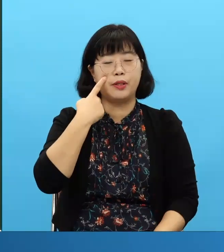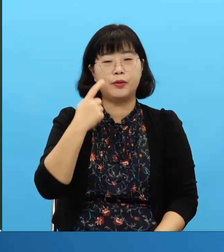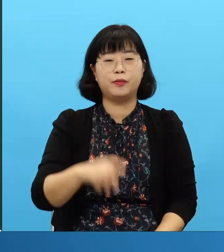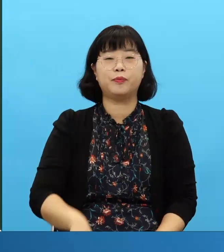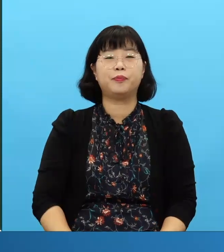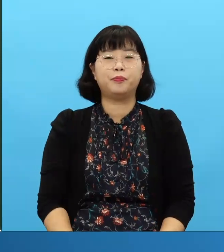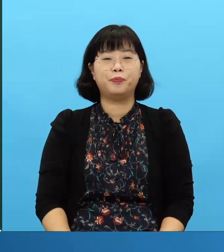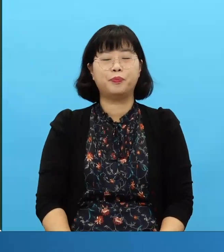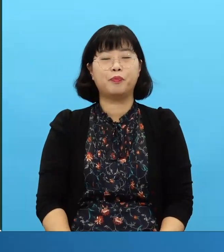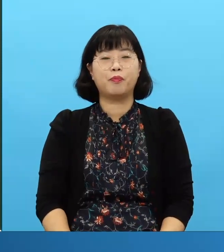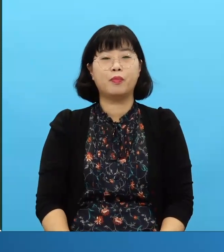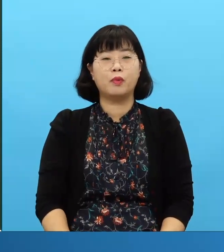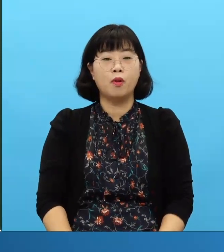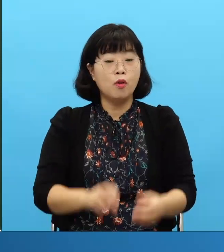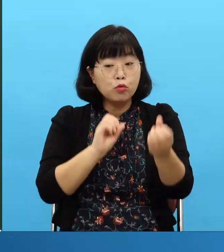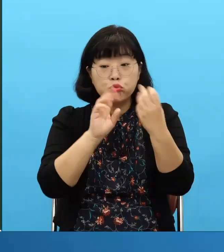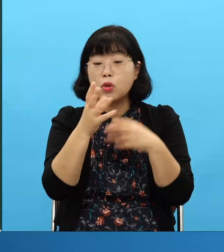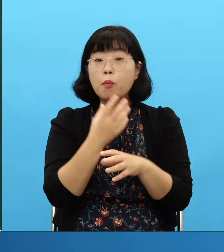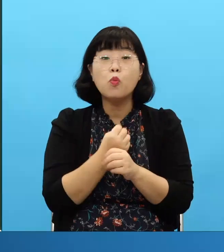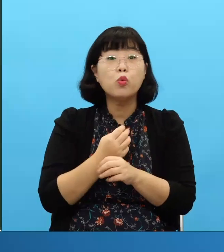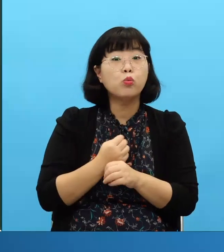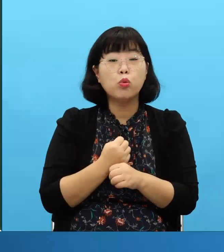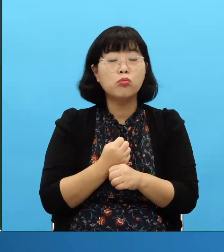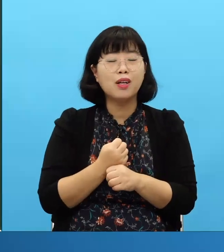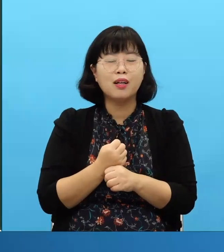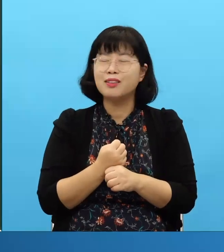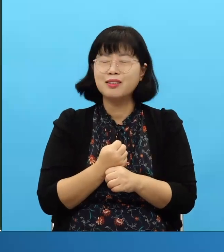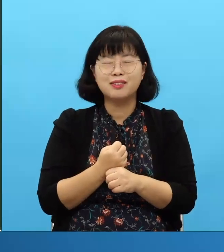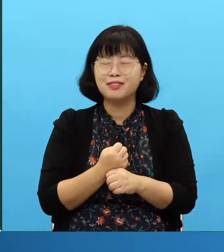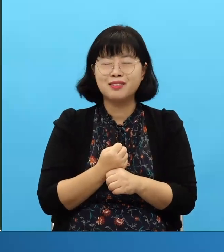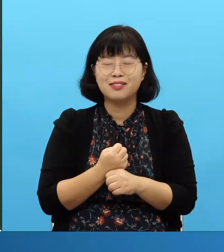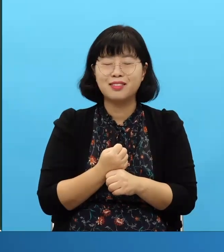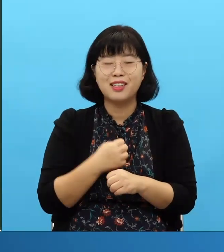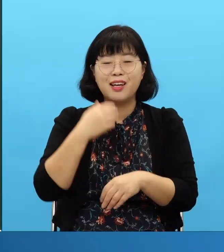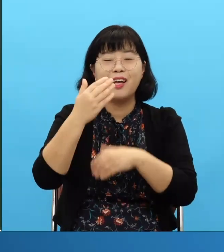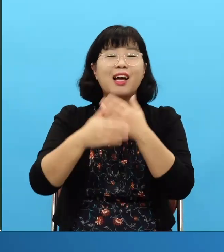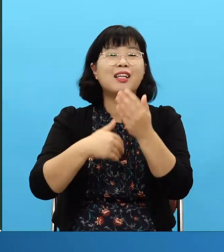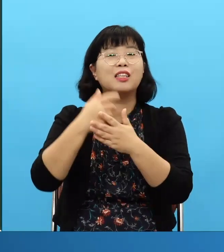respuesta y el pacto eso es Dios quien se encarga de cumplirlo